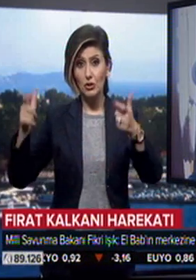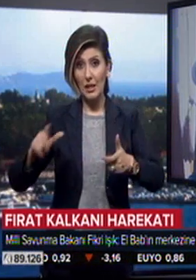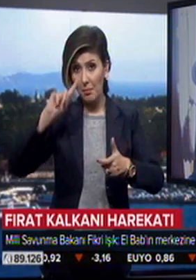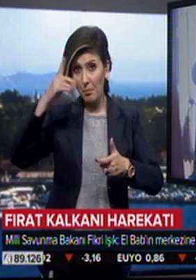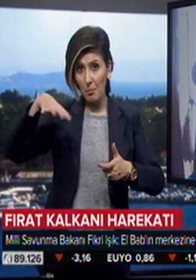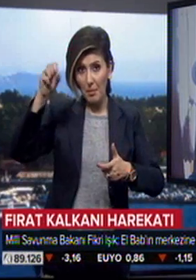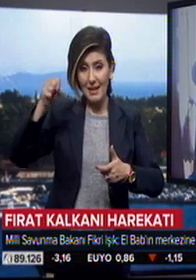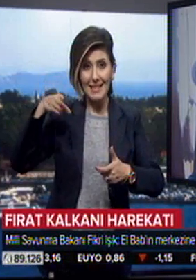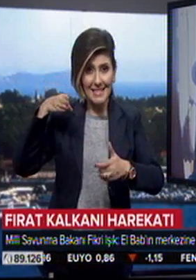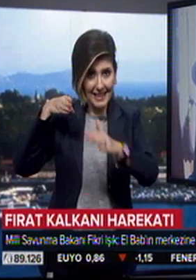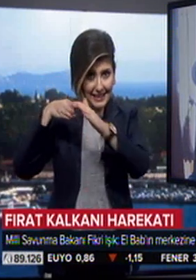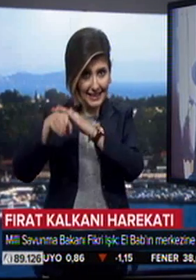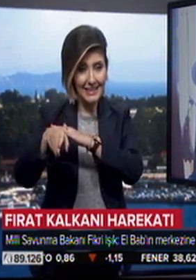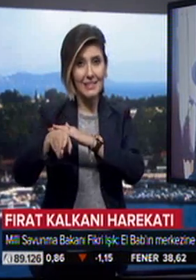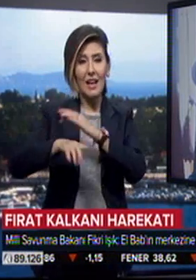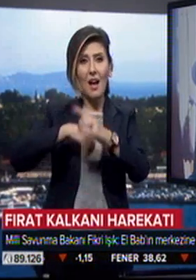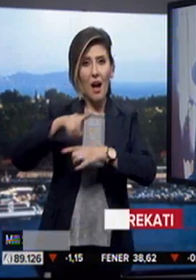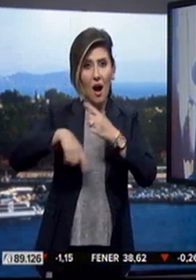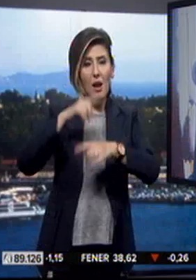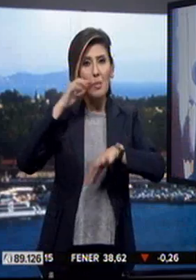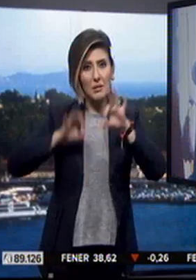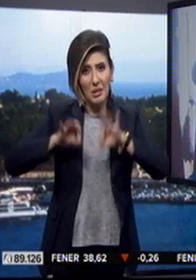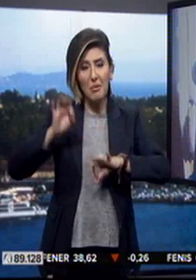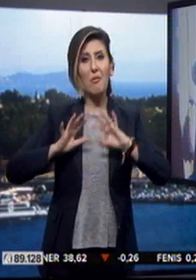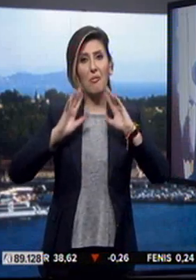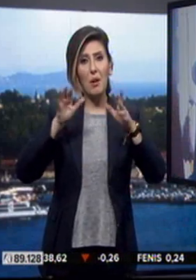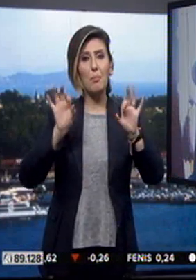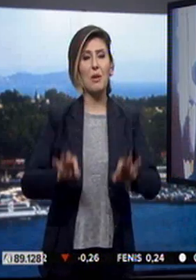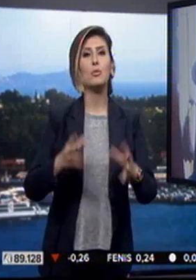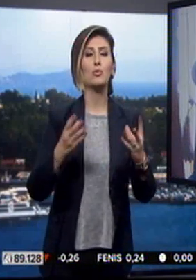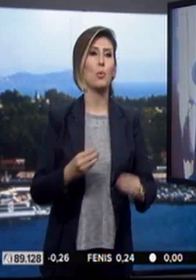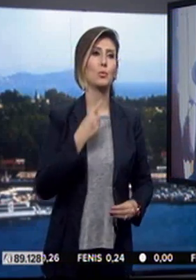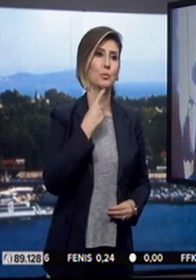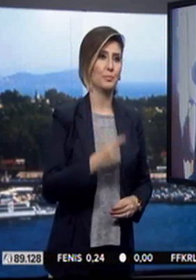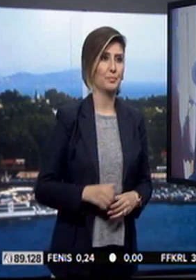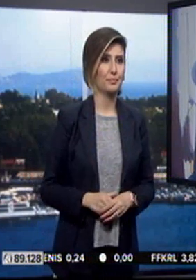merkezine de tamamen girildi ve arama tarama faaliyetleri başlamış oldu.